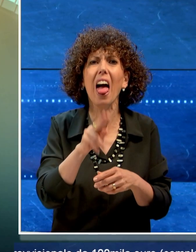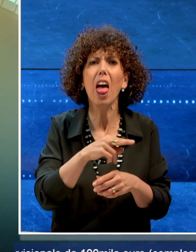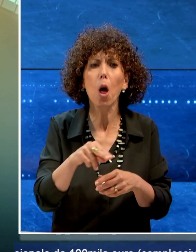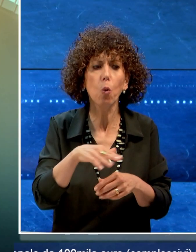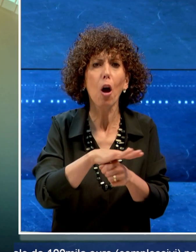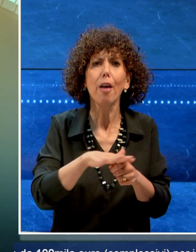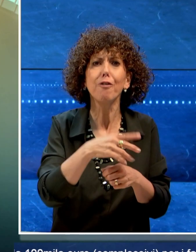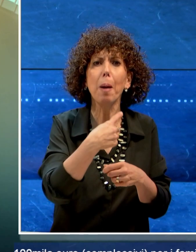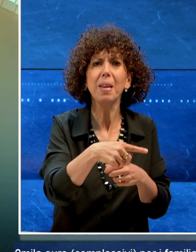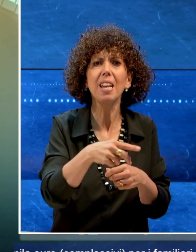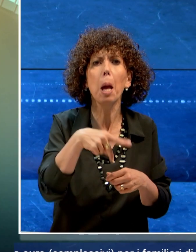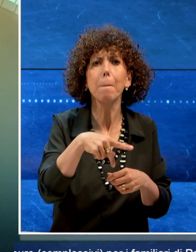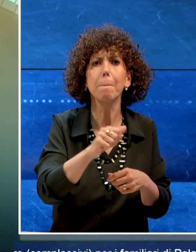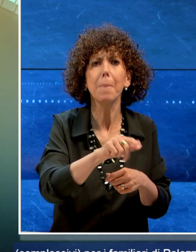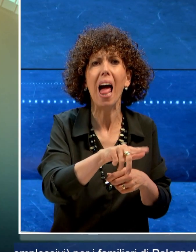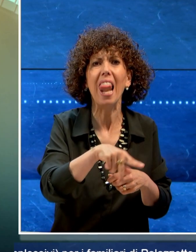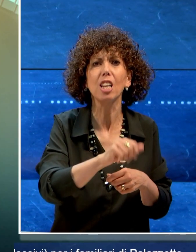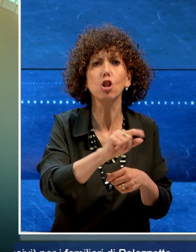familiari di Palazzotto.